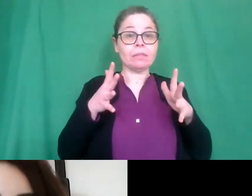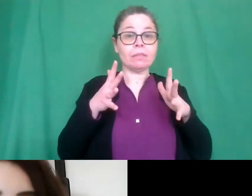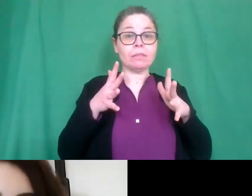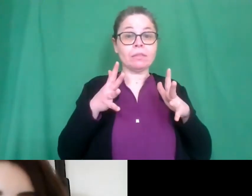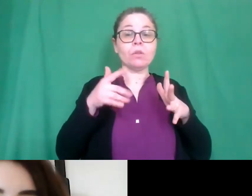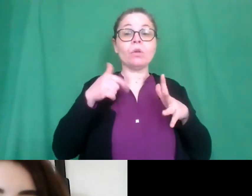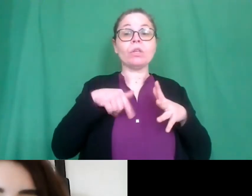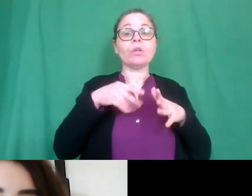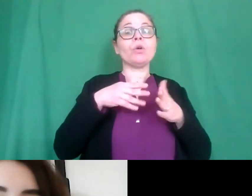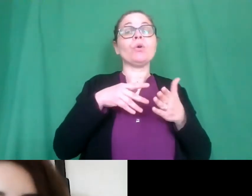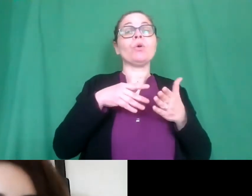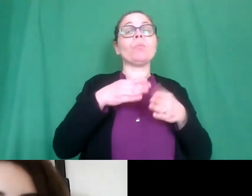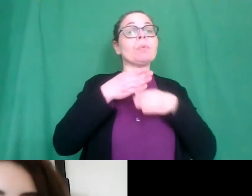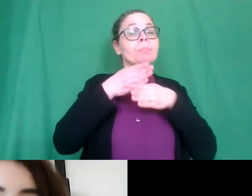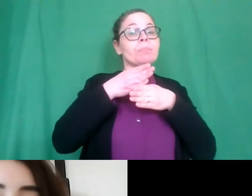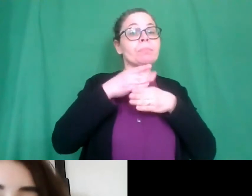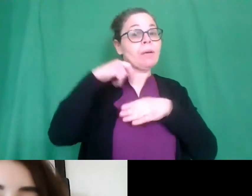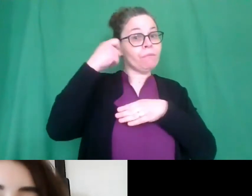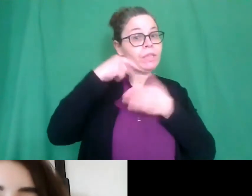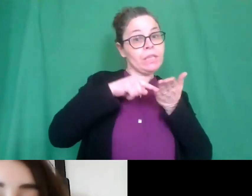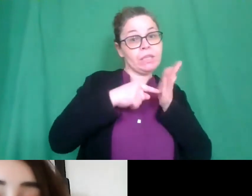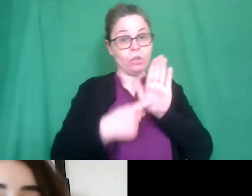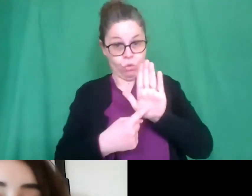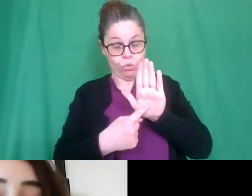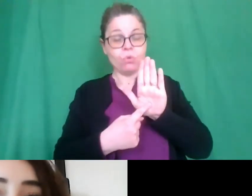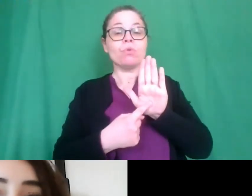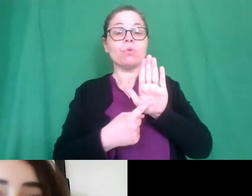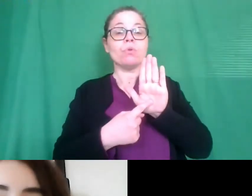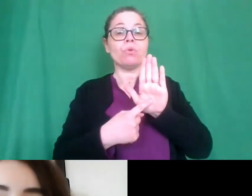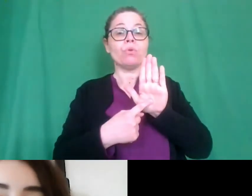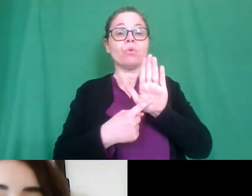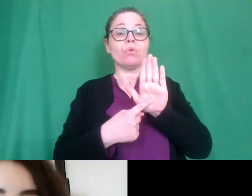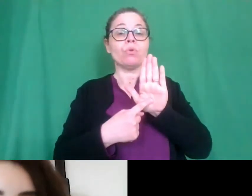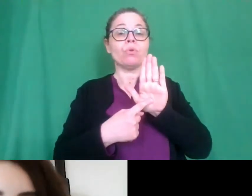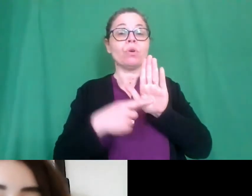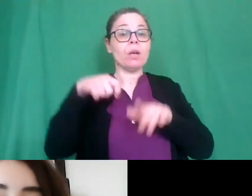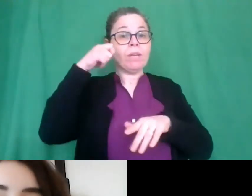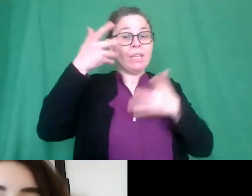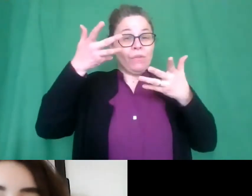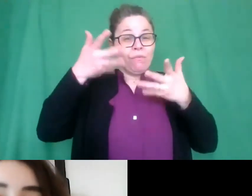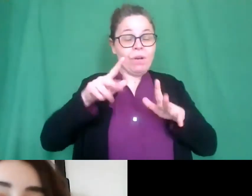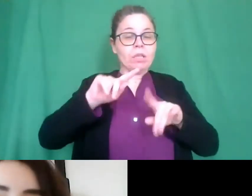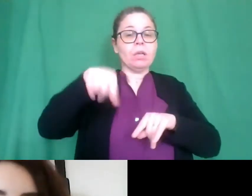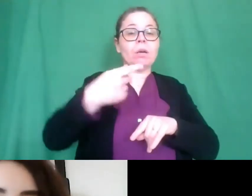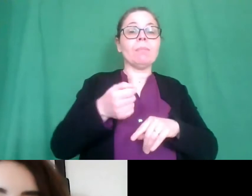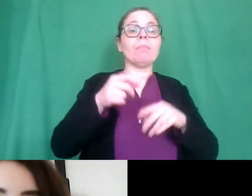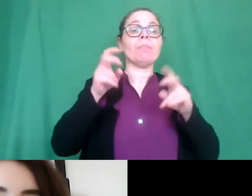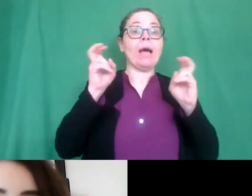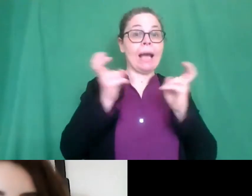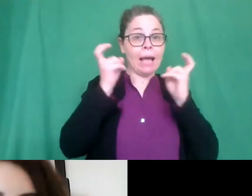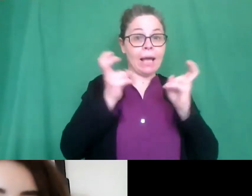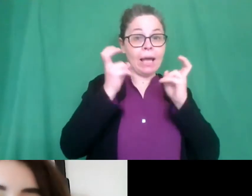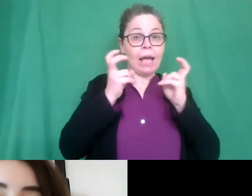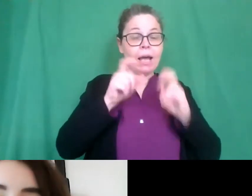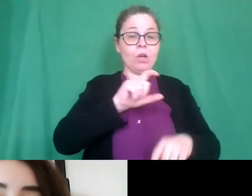condividerò con voi quindi il video e successivamente Arianna leggerà e proclamerà le